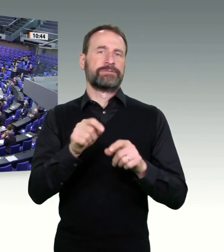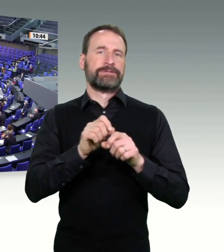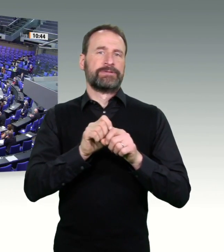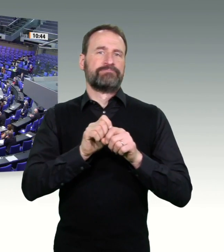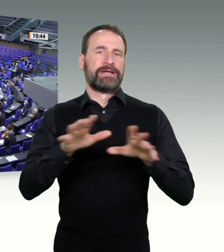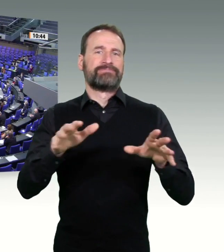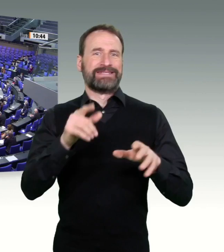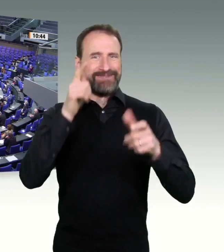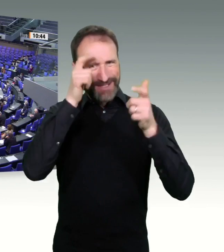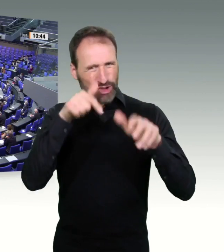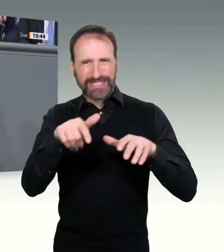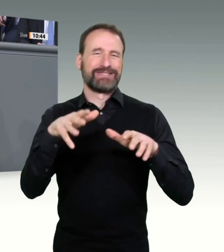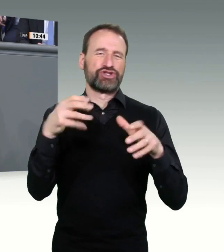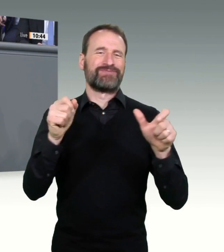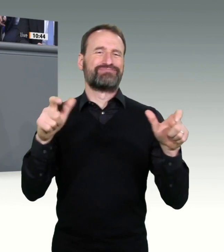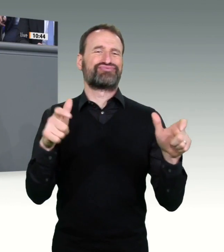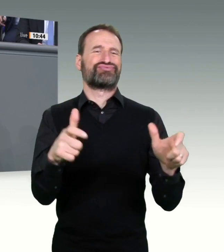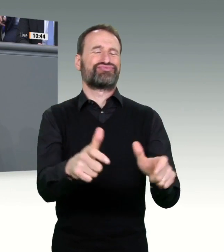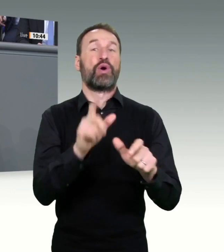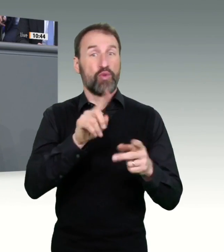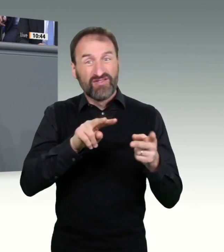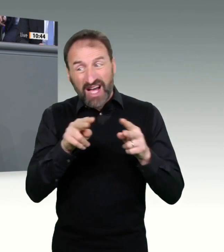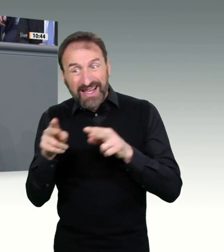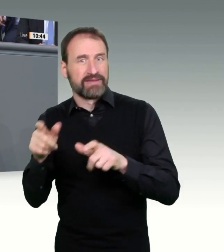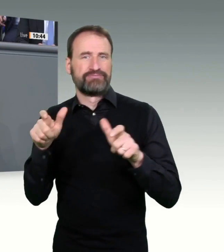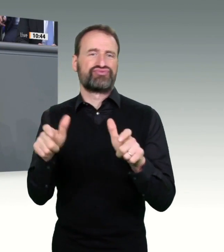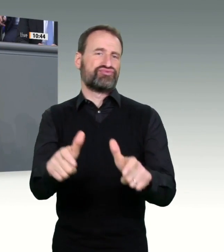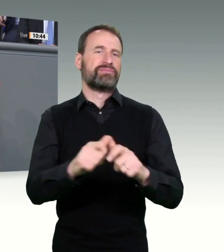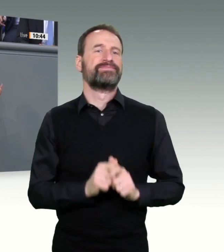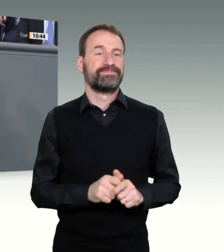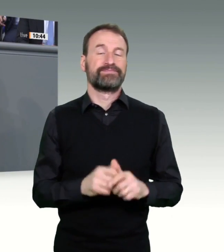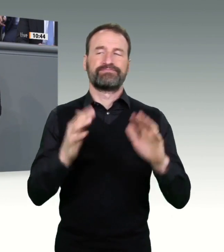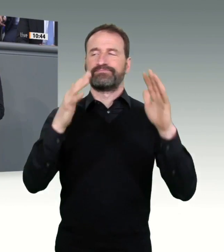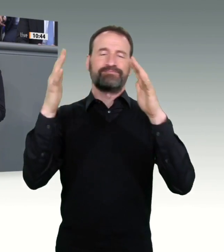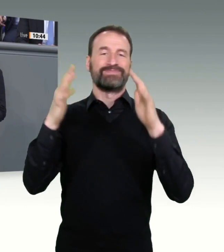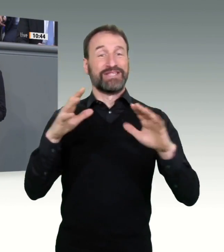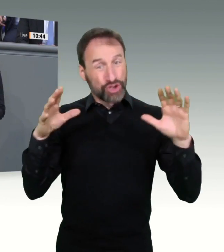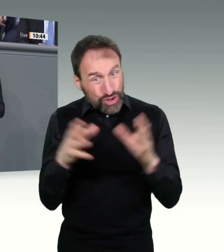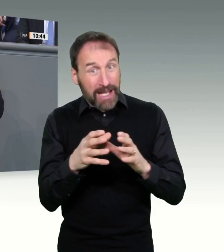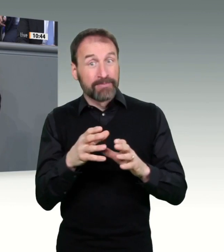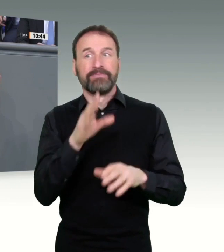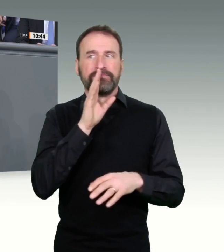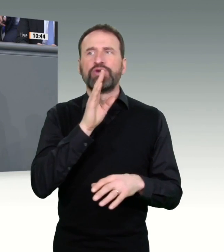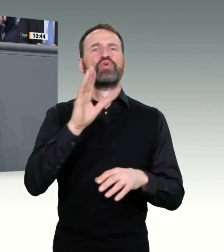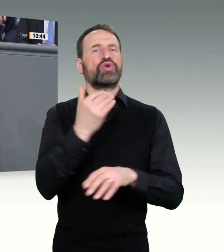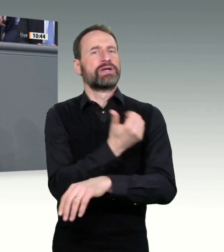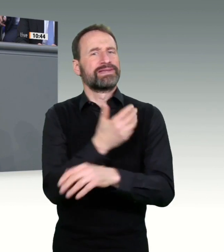zentrale Voraussetzung auch für sichere Öffnungen. Ich fordere die Bundesregierung deshalb auf, endlich alle Möglichkeiten